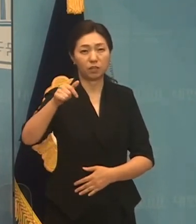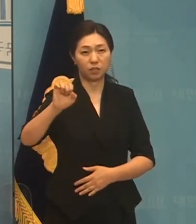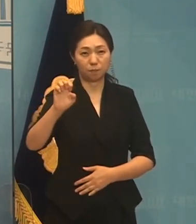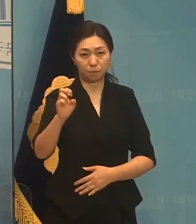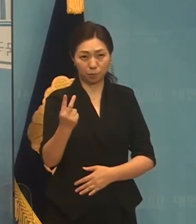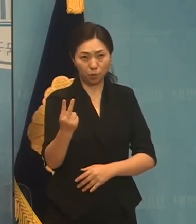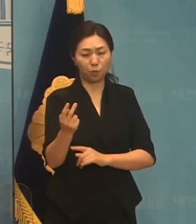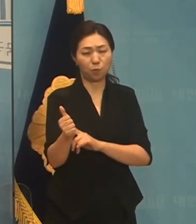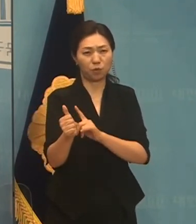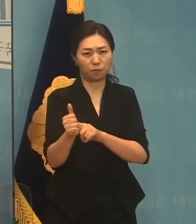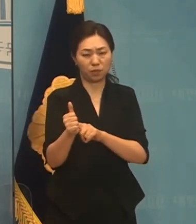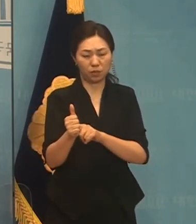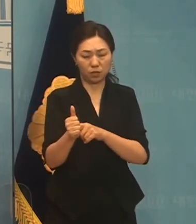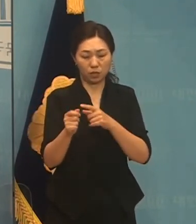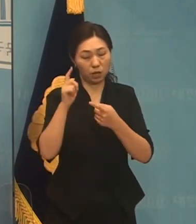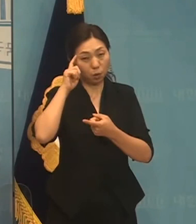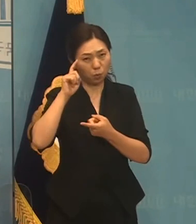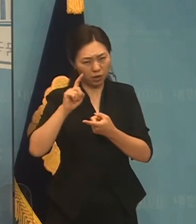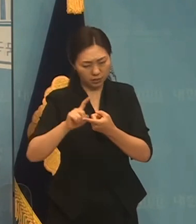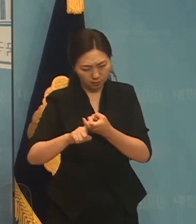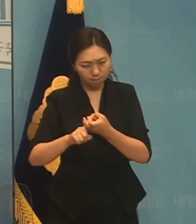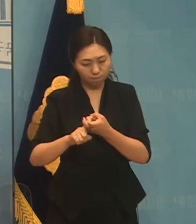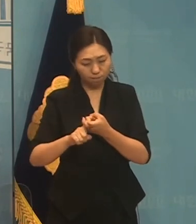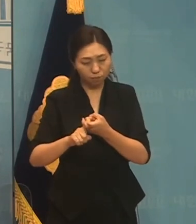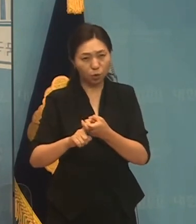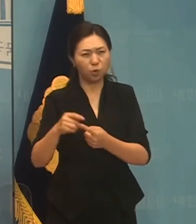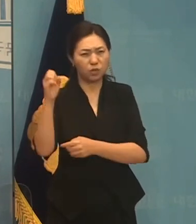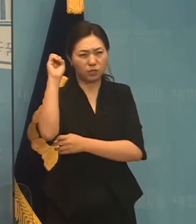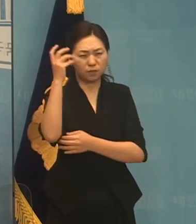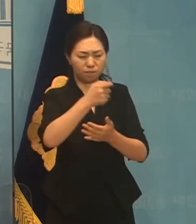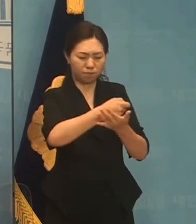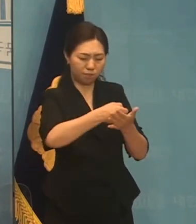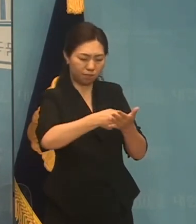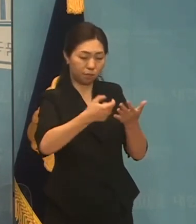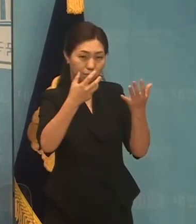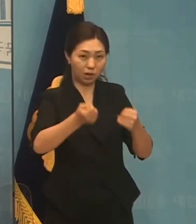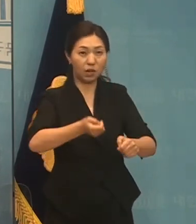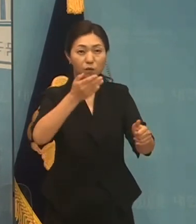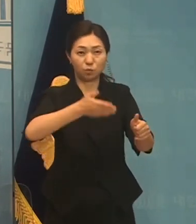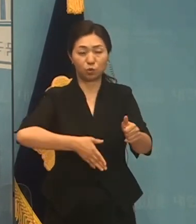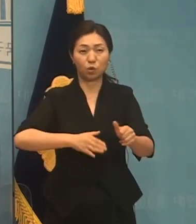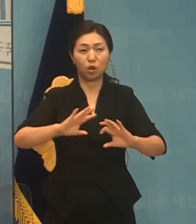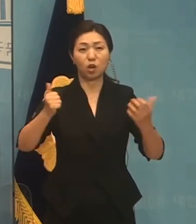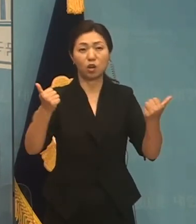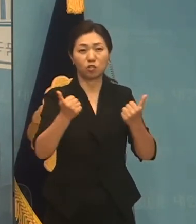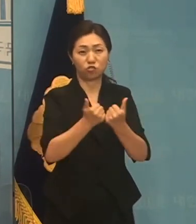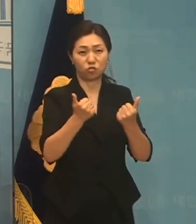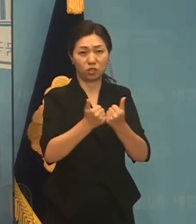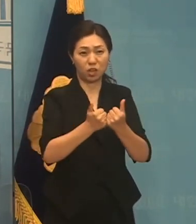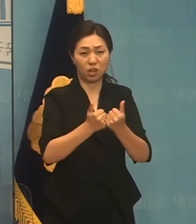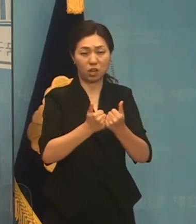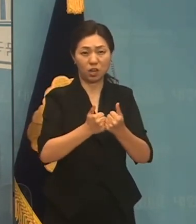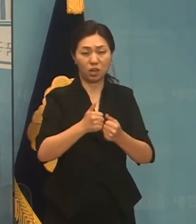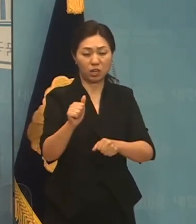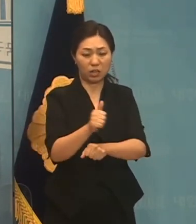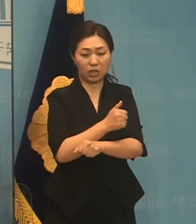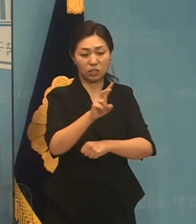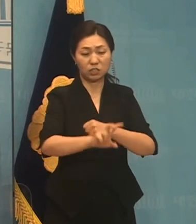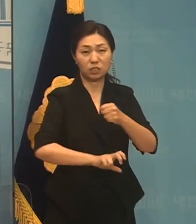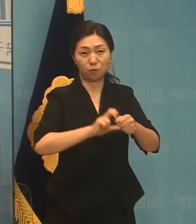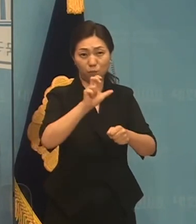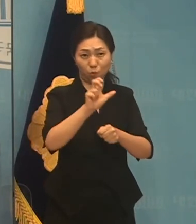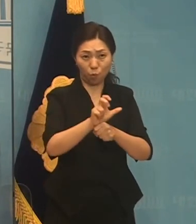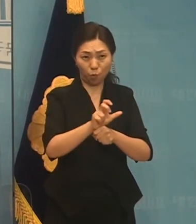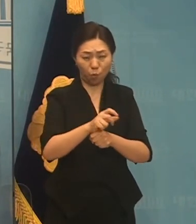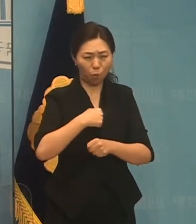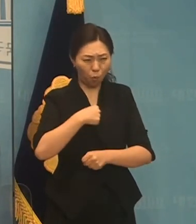주목하고 기사를 좀 많이 썼습니다. 제가 이 국회 단지 25년이 된 사람입니다. 역이 찾아본다 아주